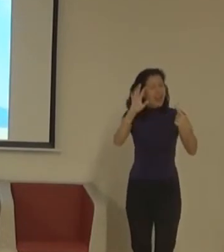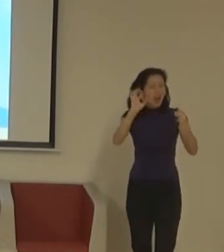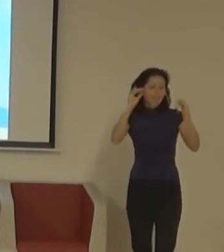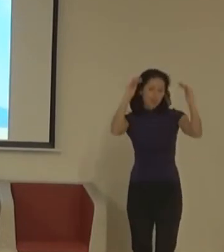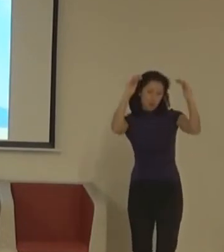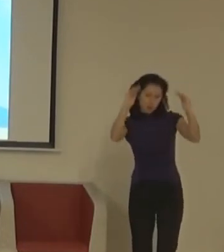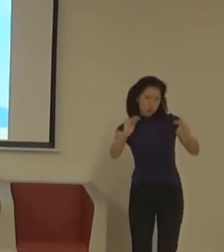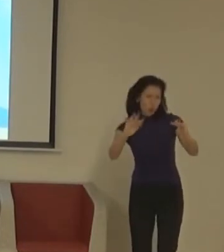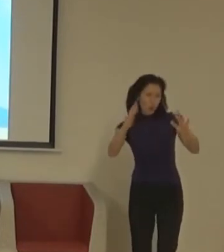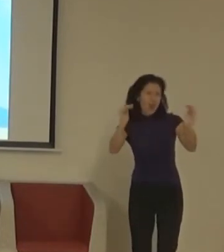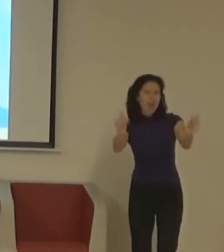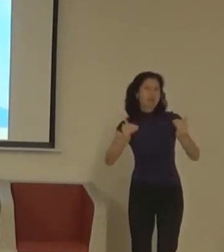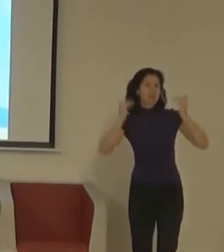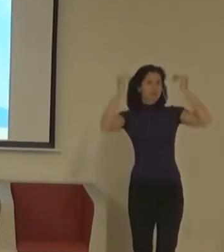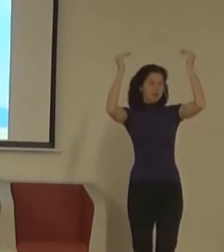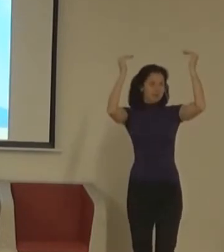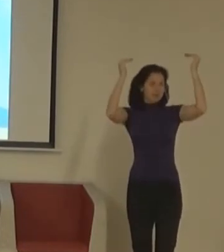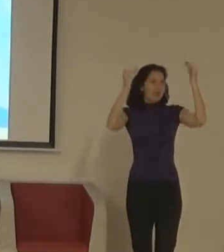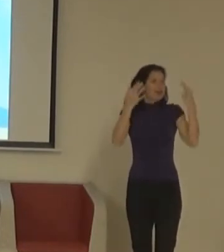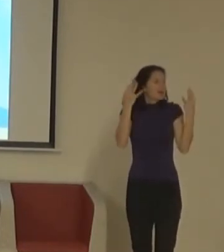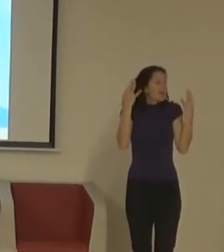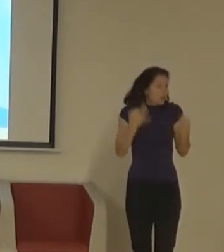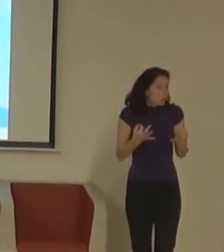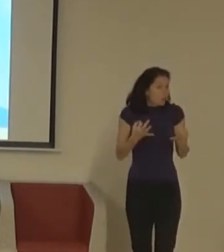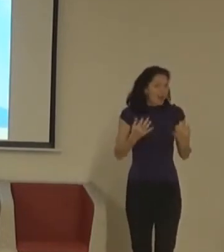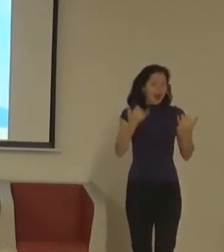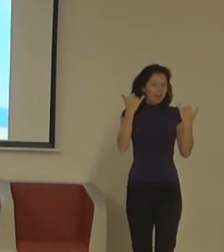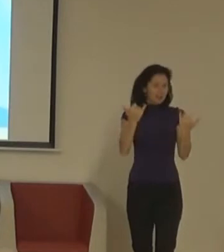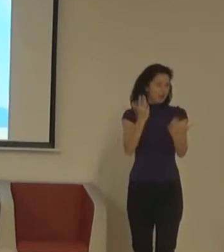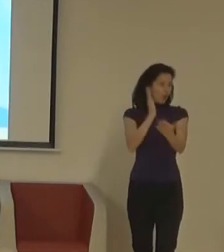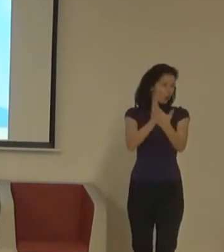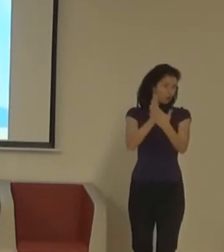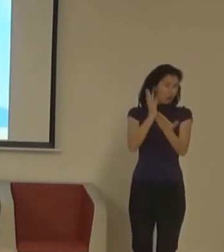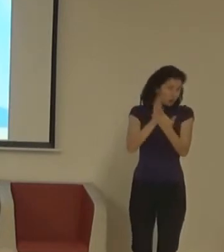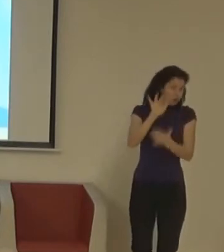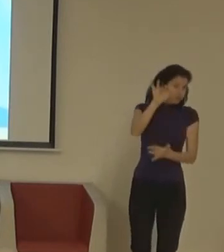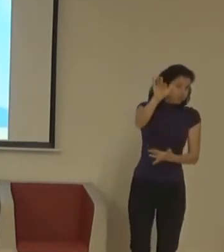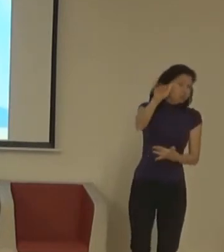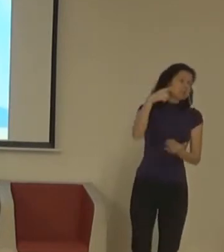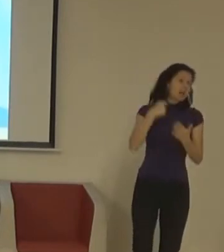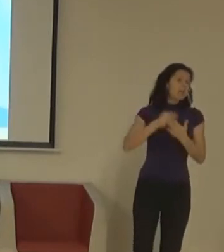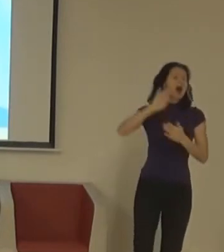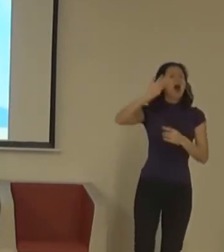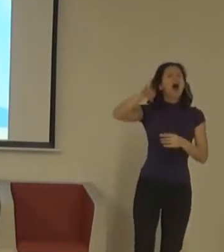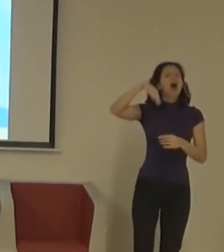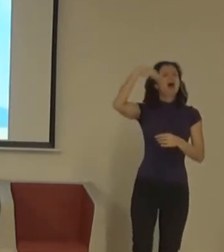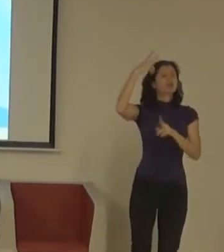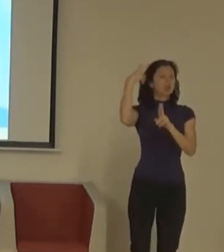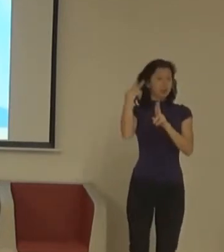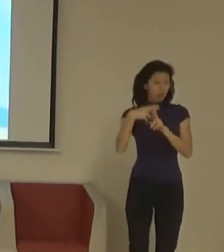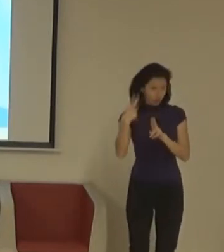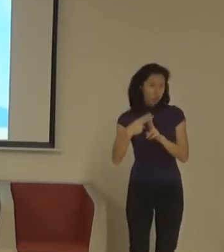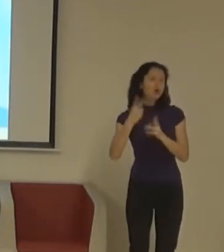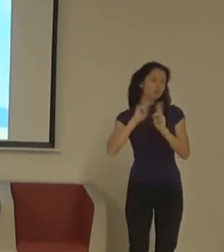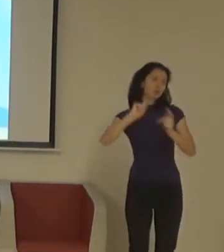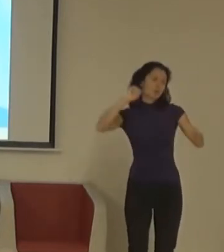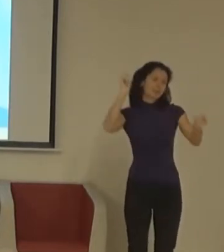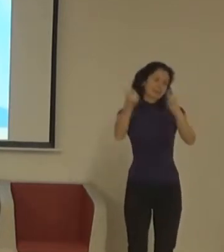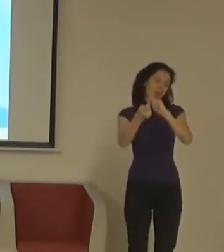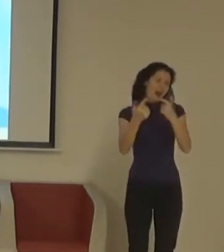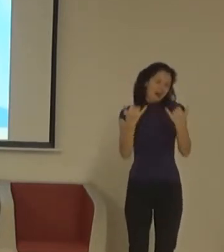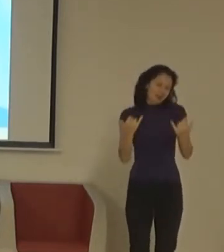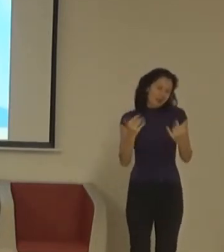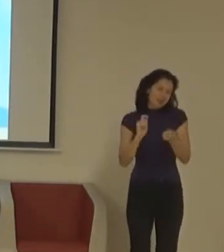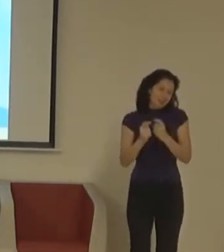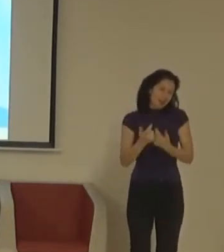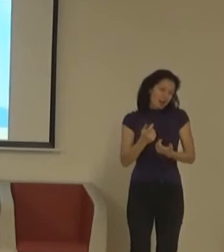způsobem, než se to musí dosáhnout. Takže pojmenovaná vědomá bariéra nemusí být problém, pokud s ní počítáme, protože dokonalý